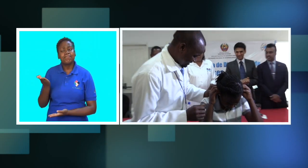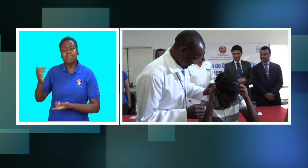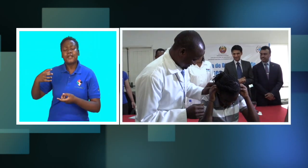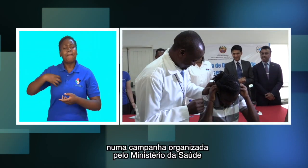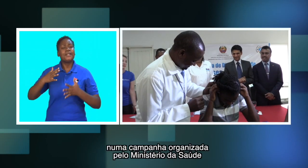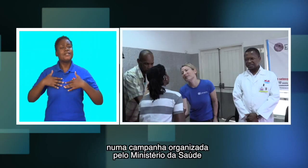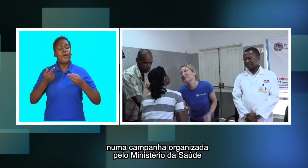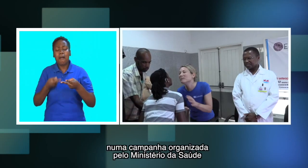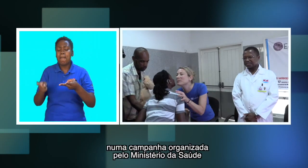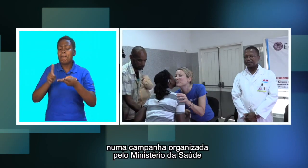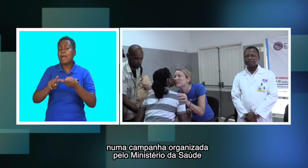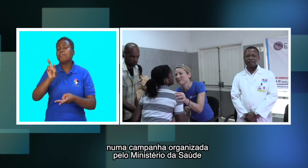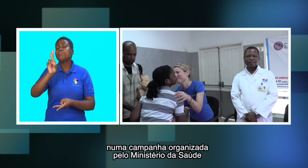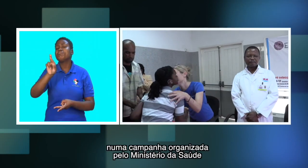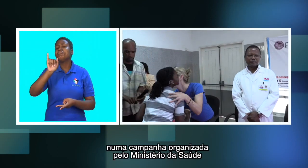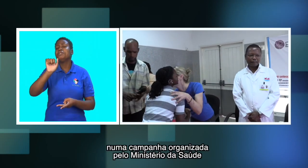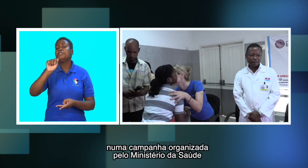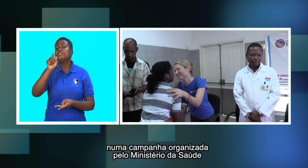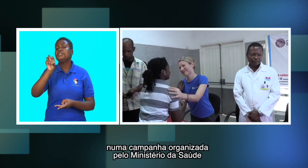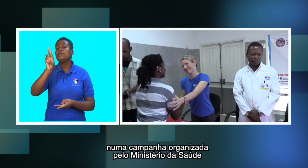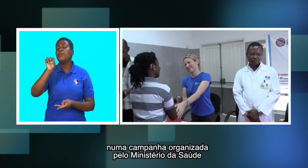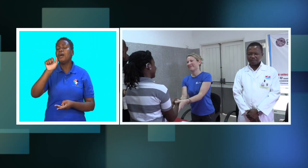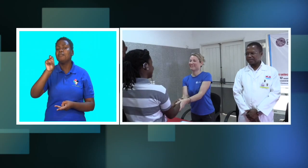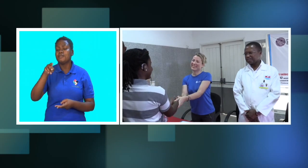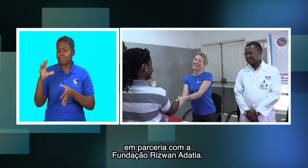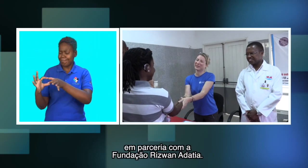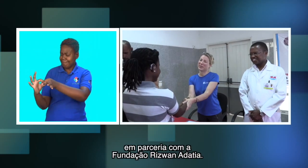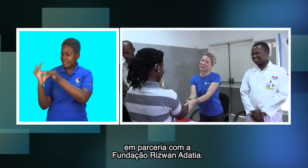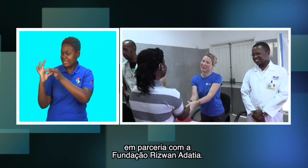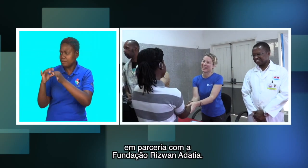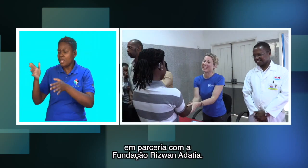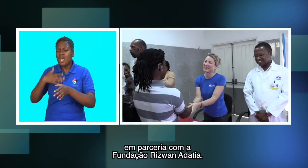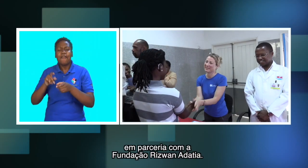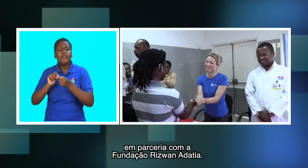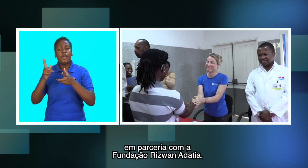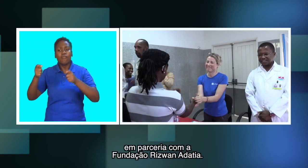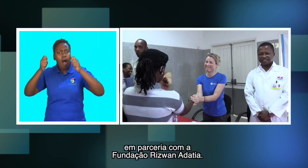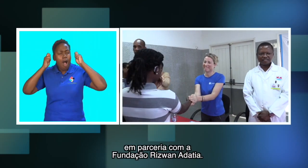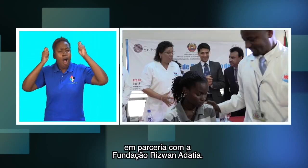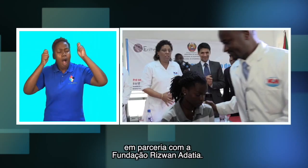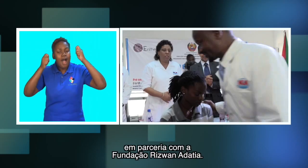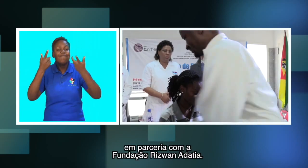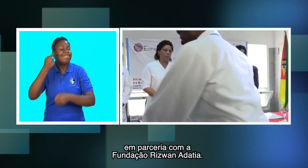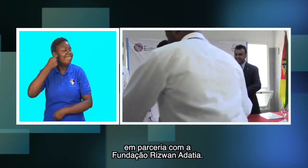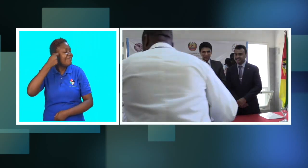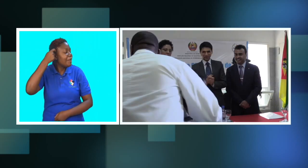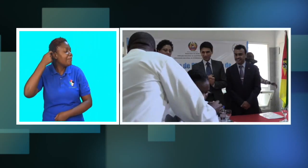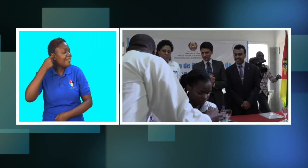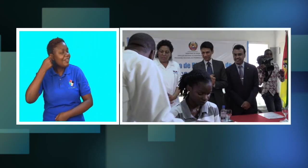auditiva numa campanha organizada pelo Ministério da Saúde em parceria com a Fundação Rizuan